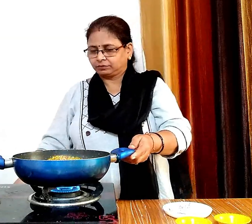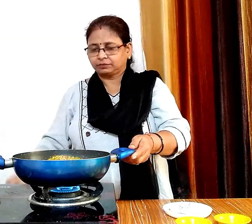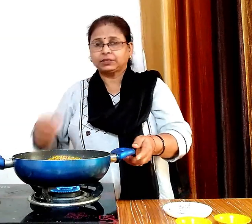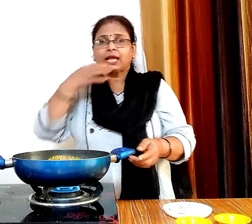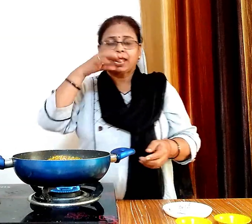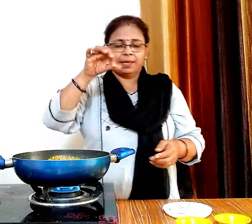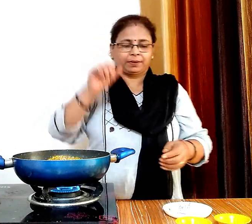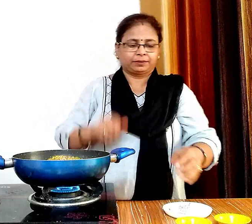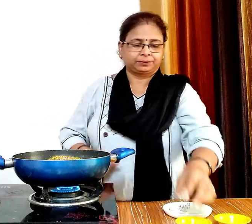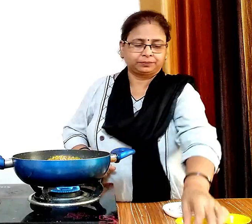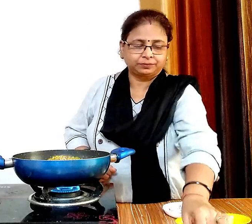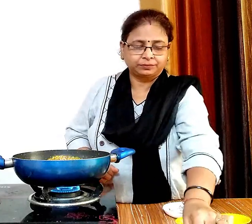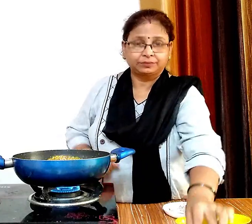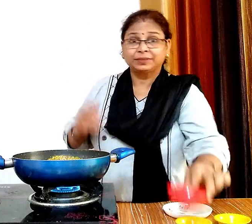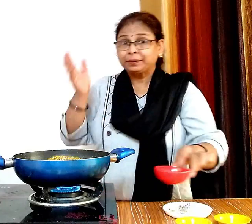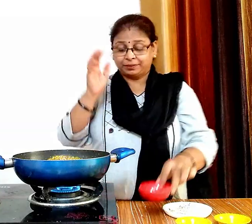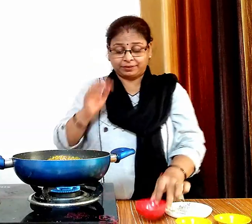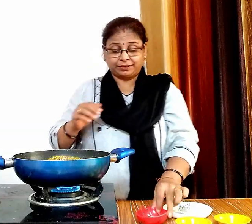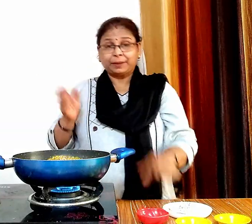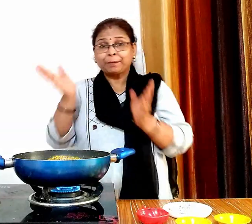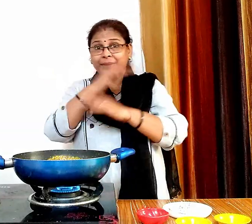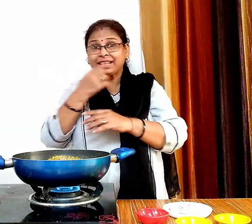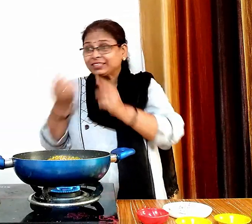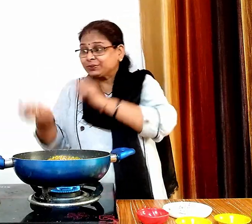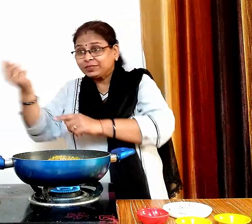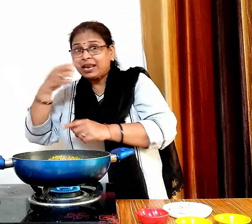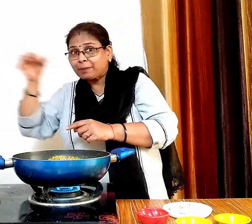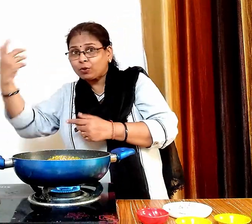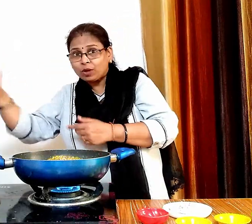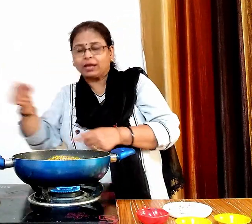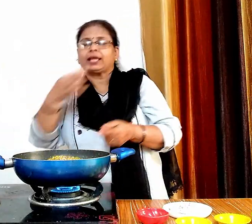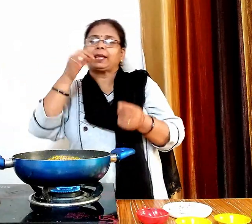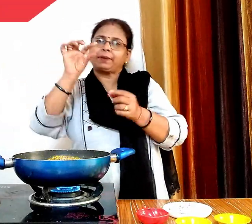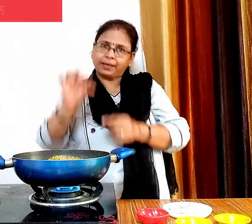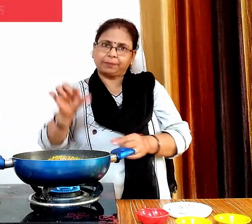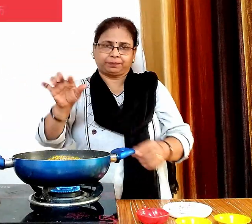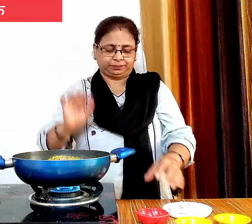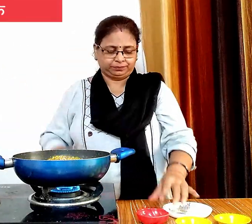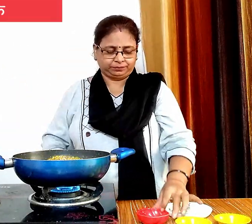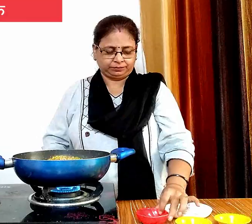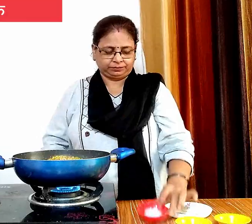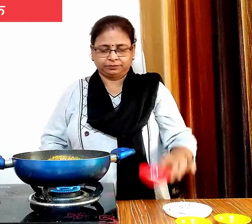अब इसमें नमक डालेंगे ध्यान रहें नमक खुड़ा कम डालेंगे क्योंकि अब राजबा में और डी नमक डाल चुकी है